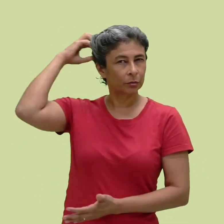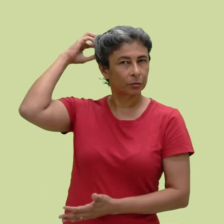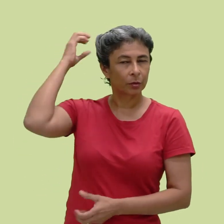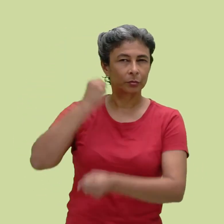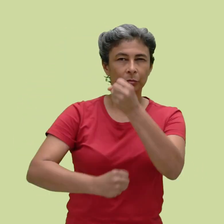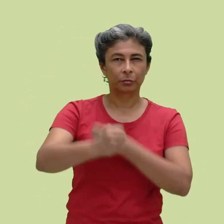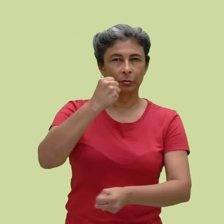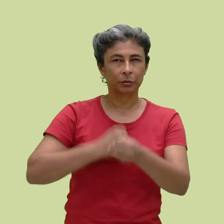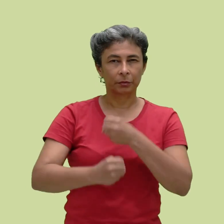60.